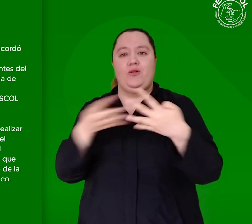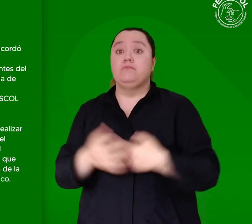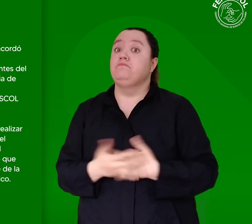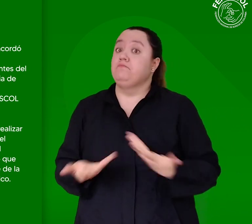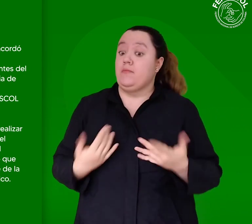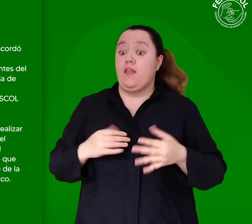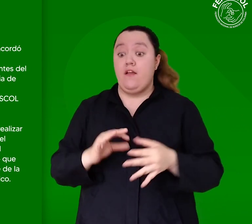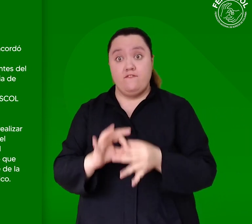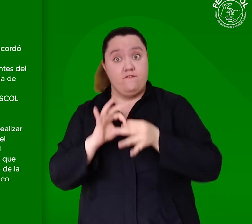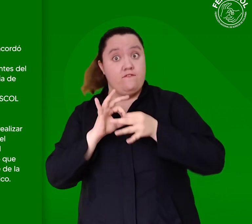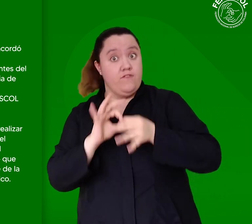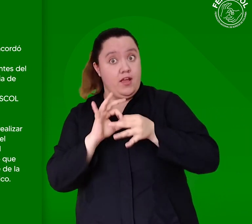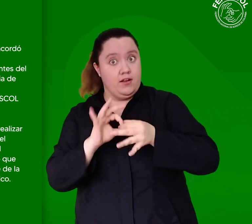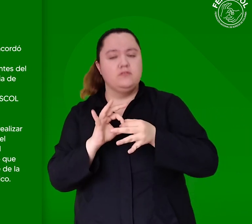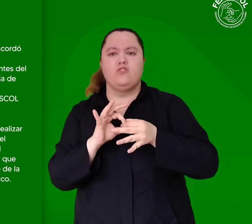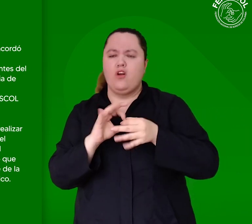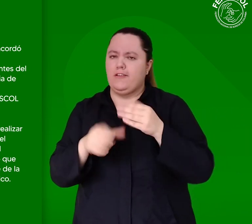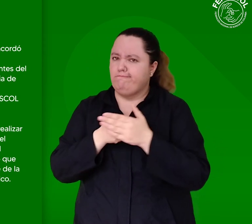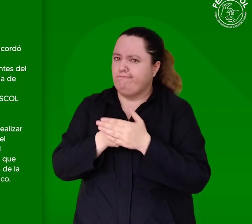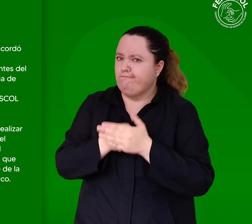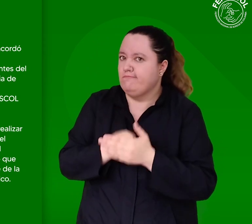desde FENASCOL reiteramos los siguientes puntos.